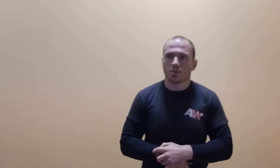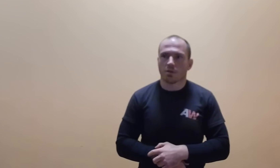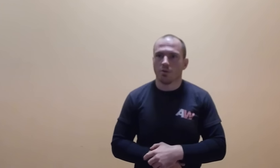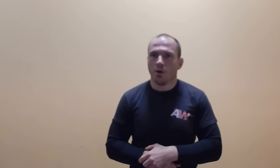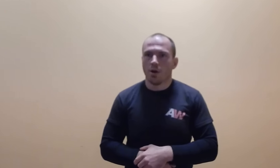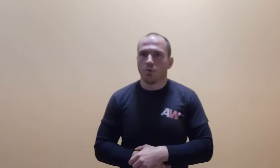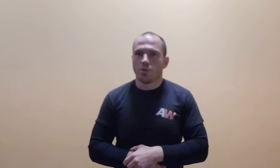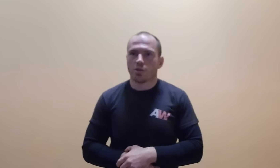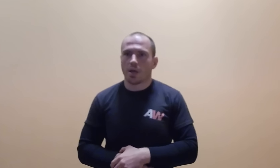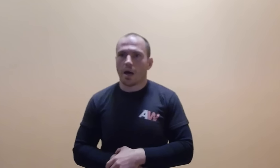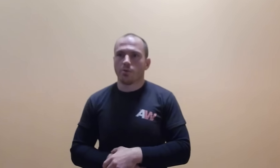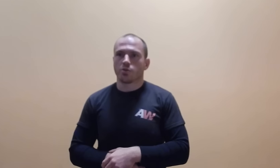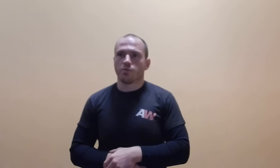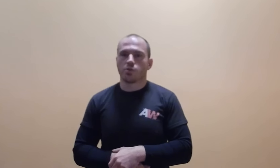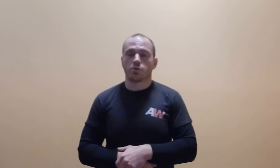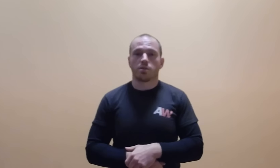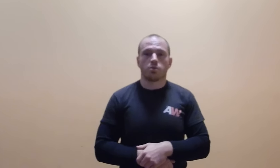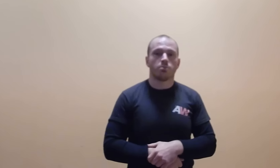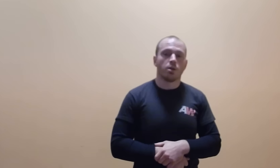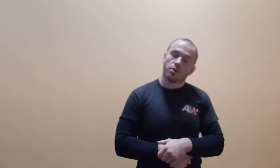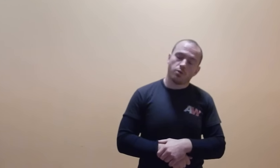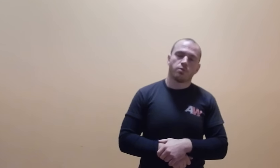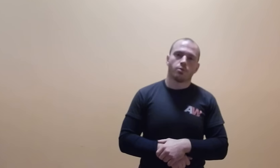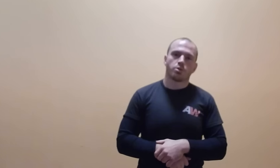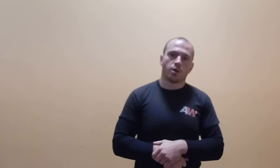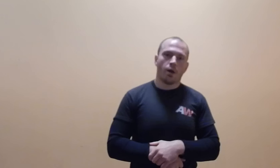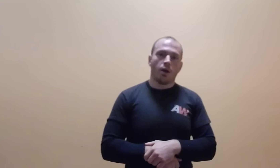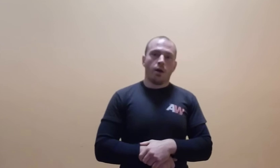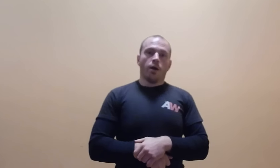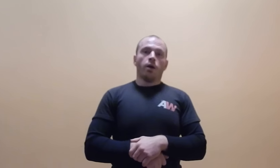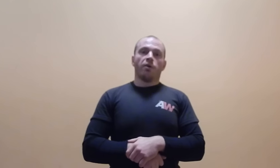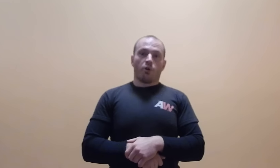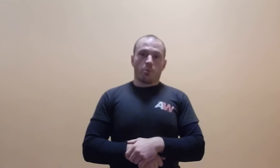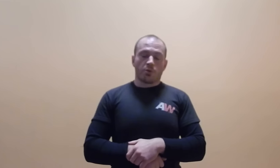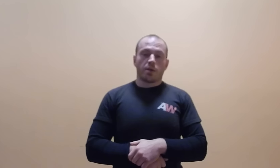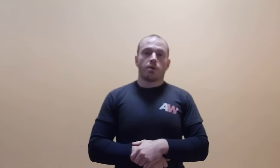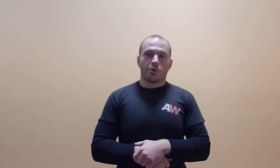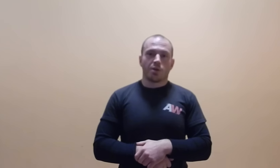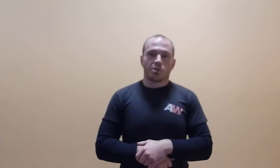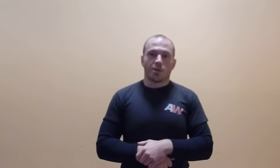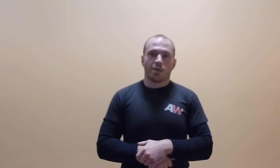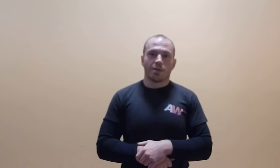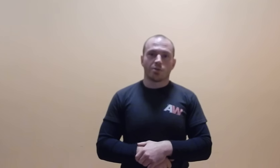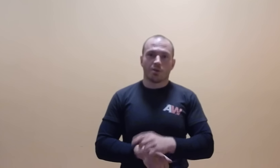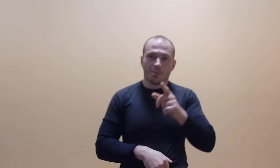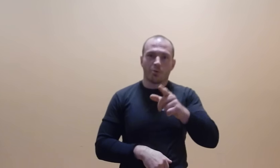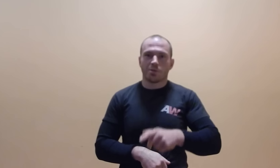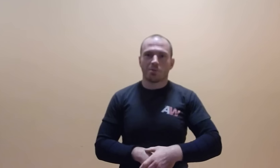więc dlatego uliczne, a my oczywiście uczestniczymy tylko i wyłącznie w obronie koniecznej. Także bądźcie